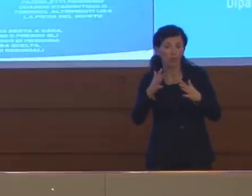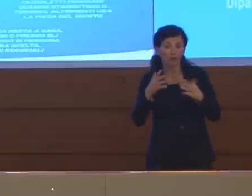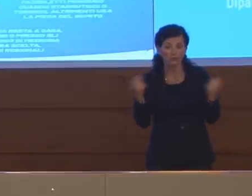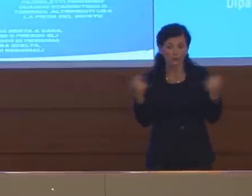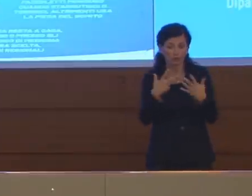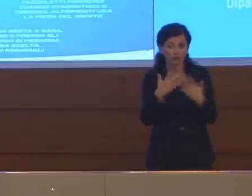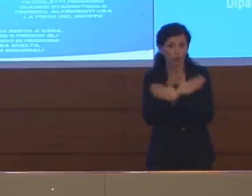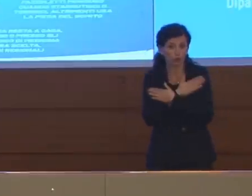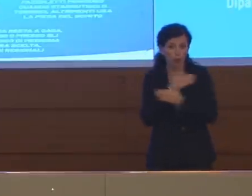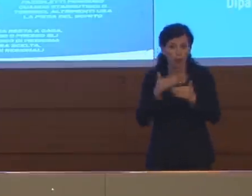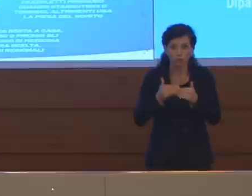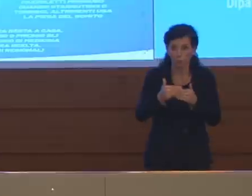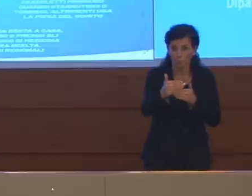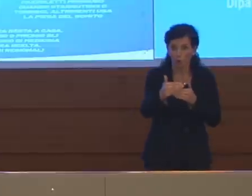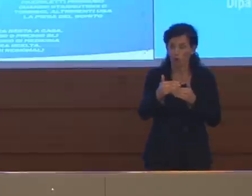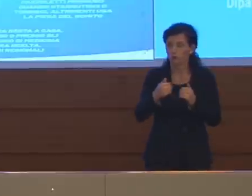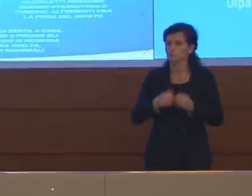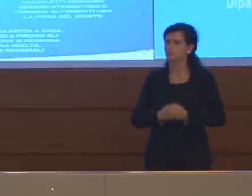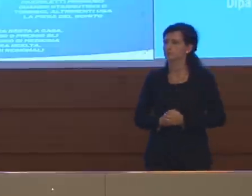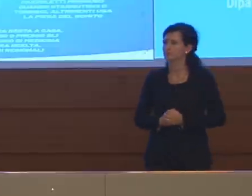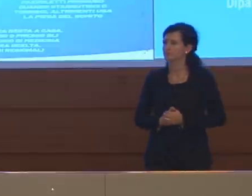o più in là. Grazie.